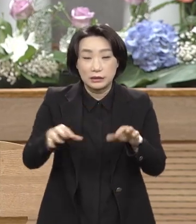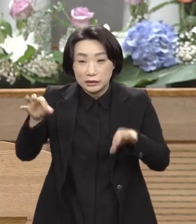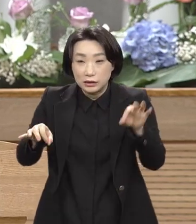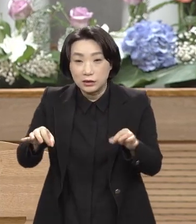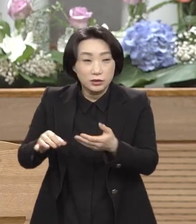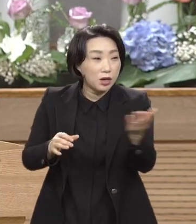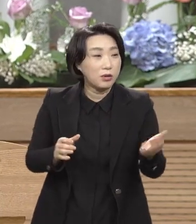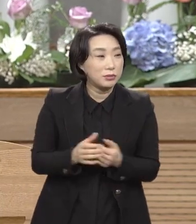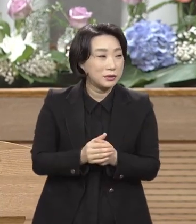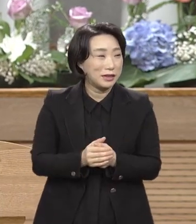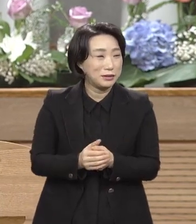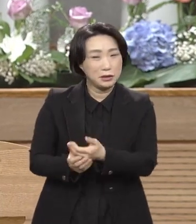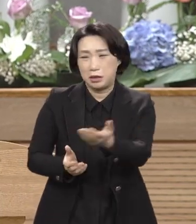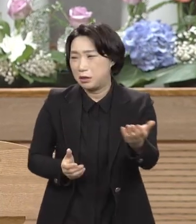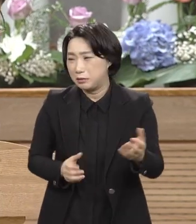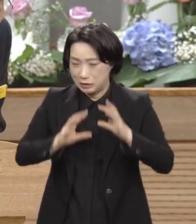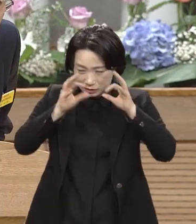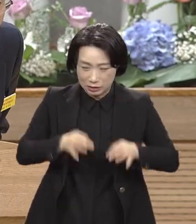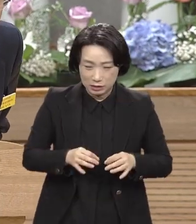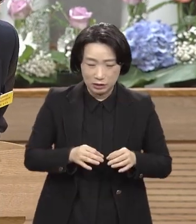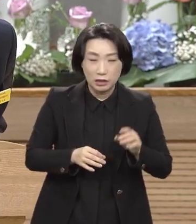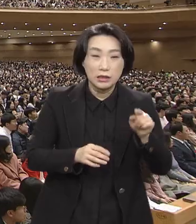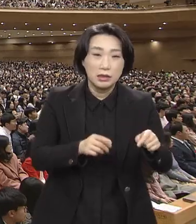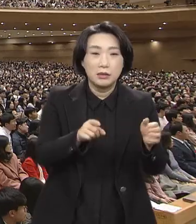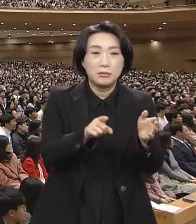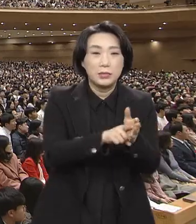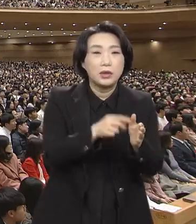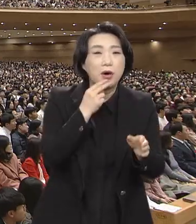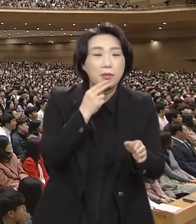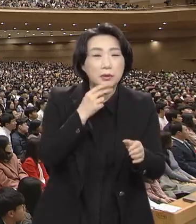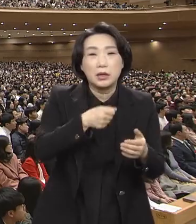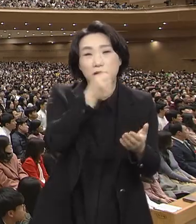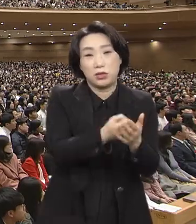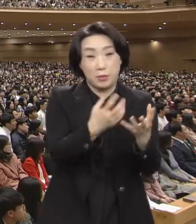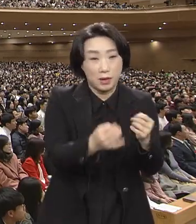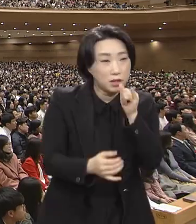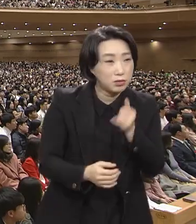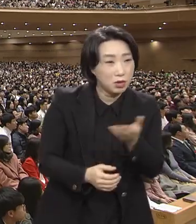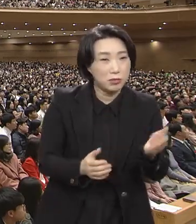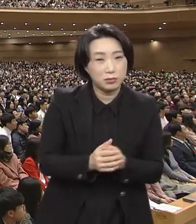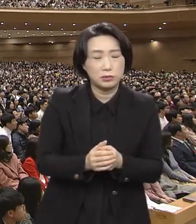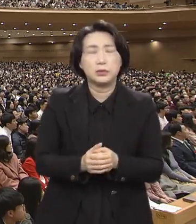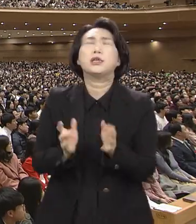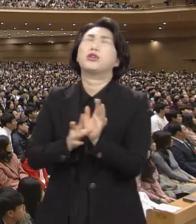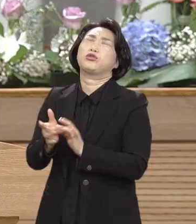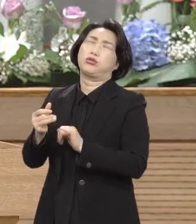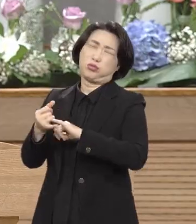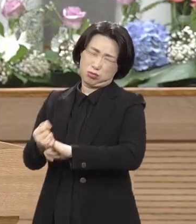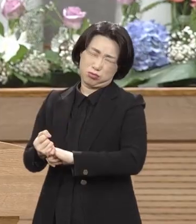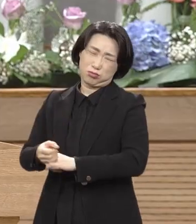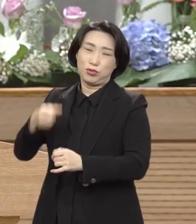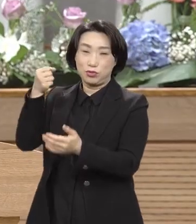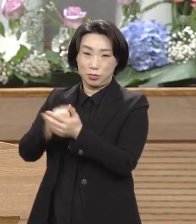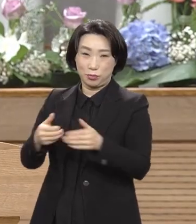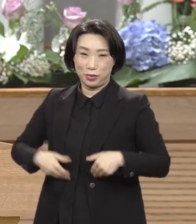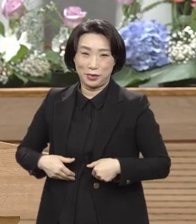반드시 예수여야 된다 그런데 말은 예수여 그런데 실생은 바라바냐